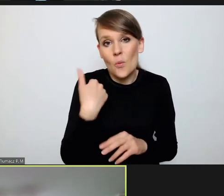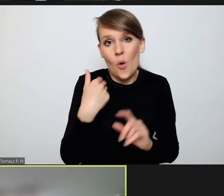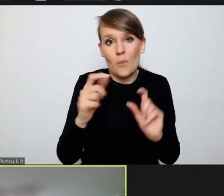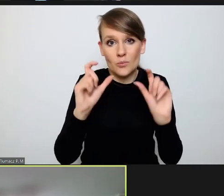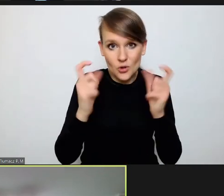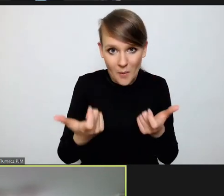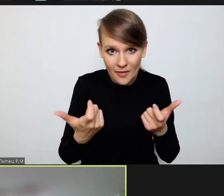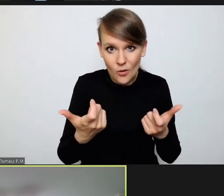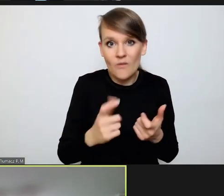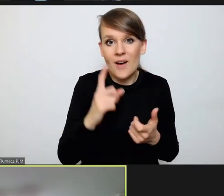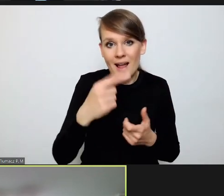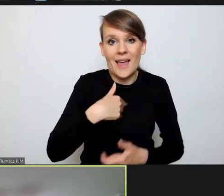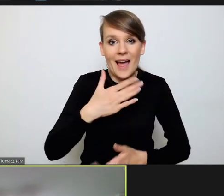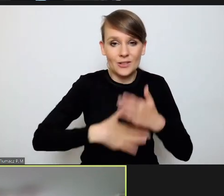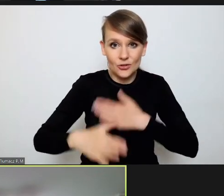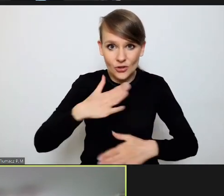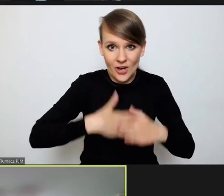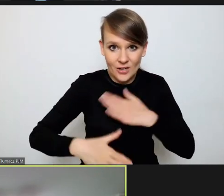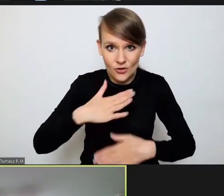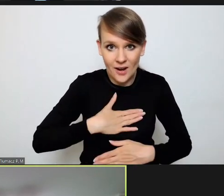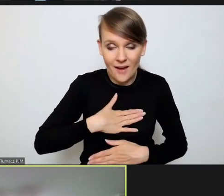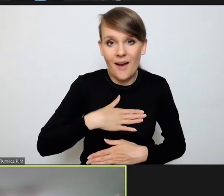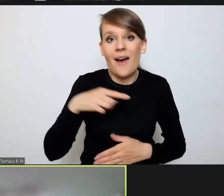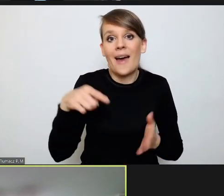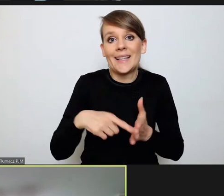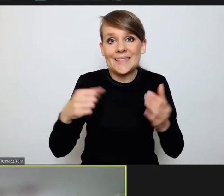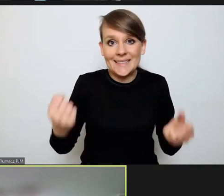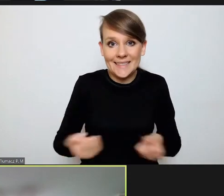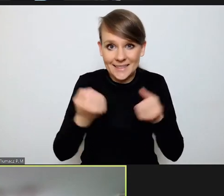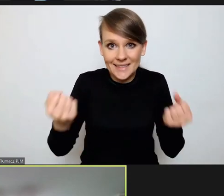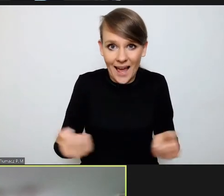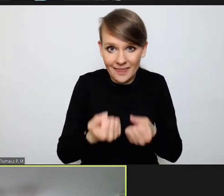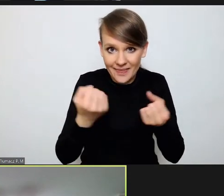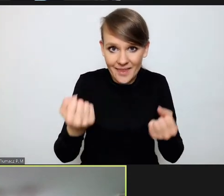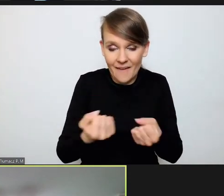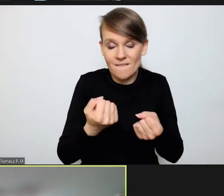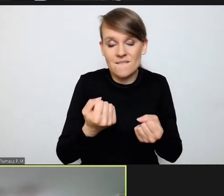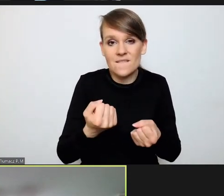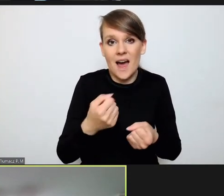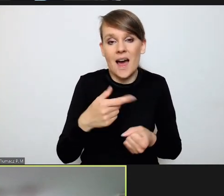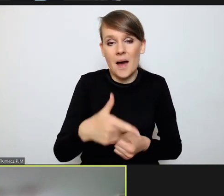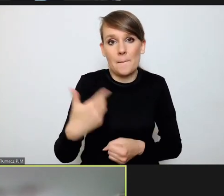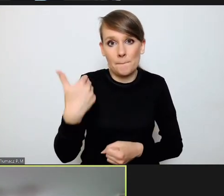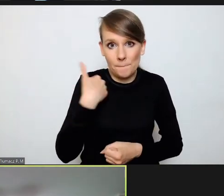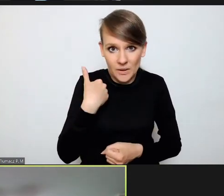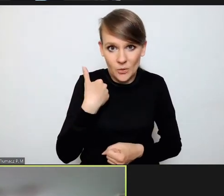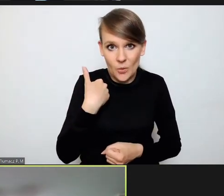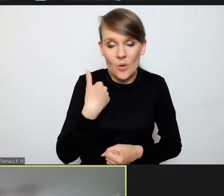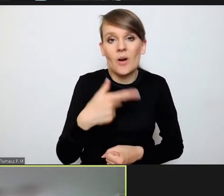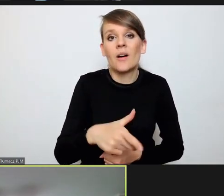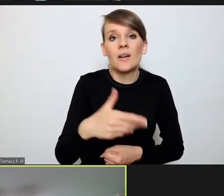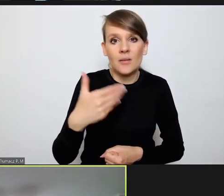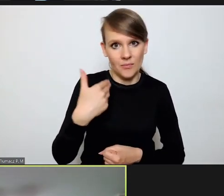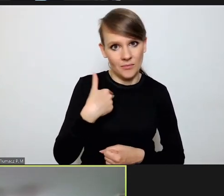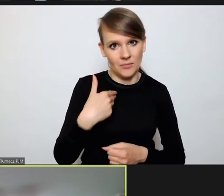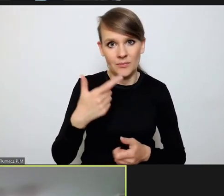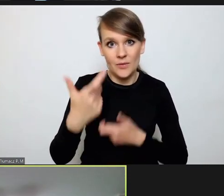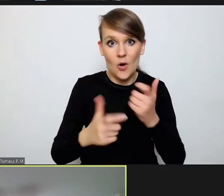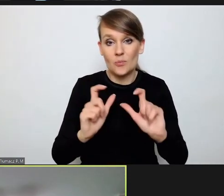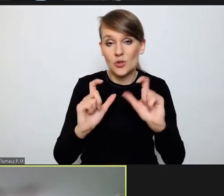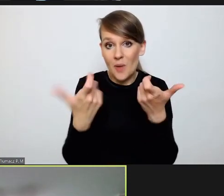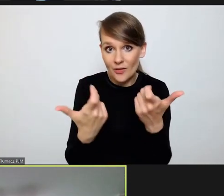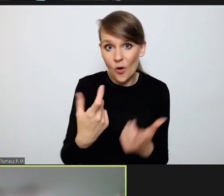cieszę się, że taka inicjatywa, cieszę się, że ona miała miejsce i że została przeprowadzona dość przypadkowo.